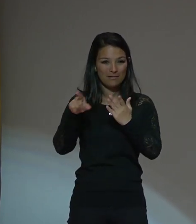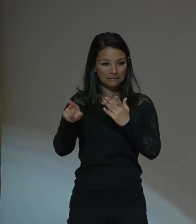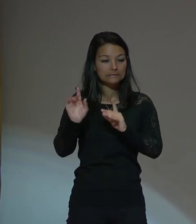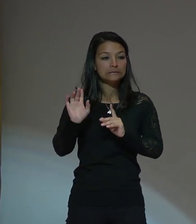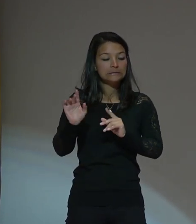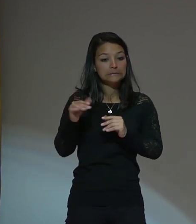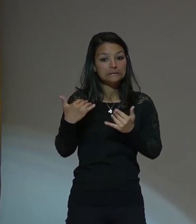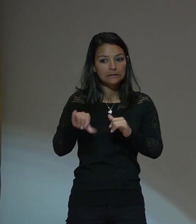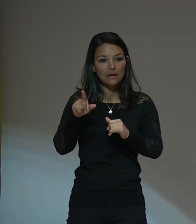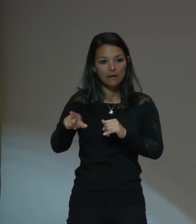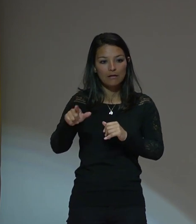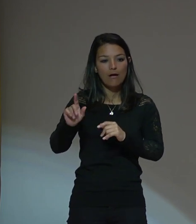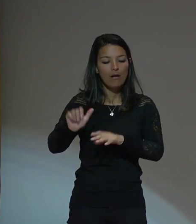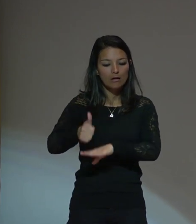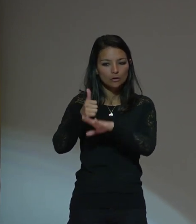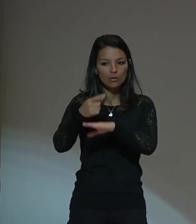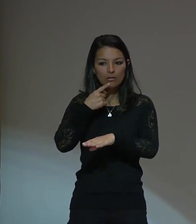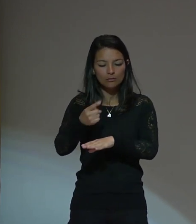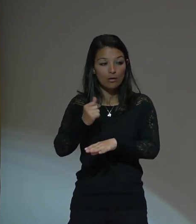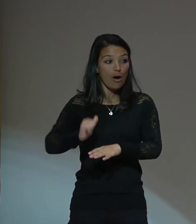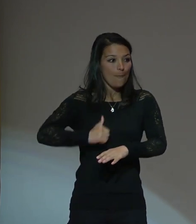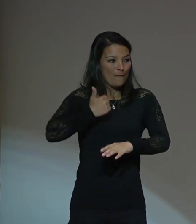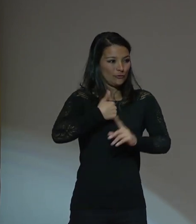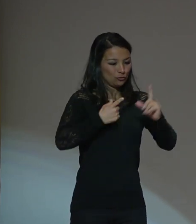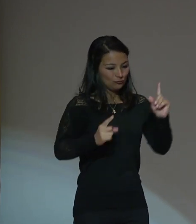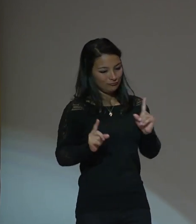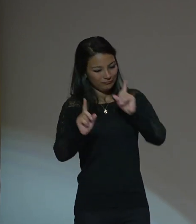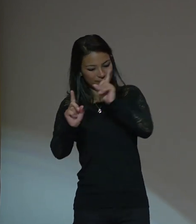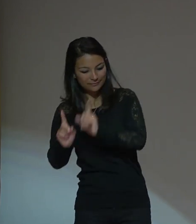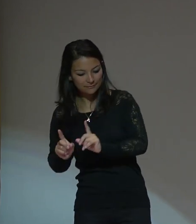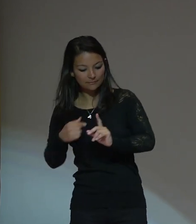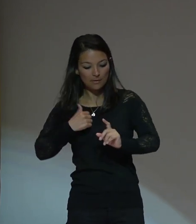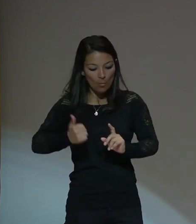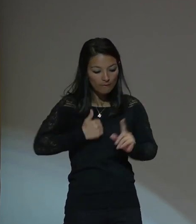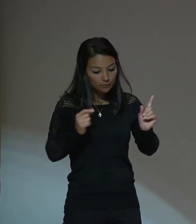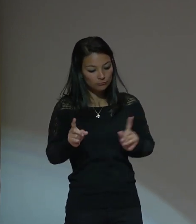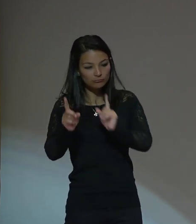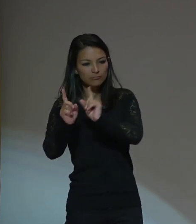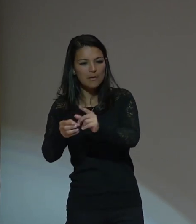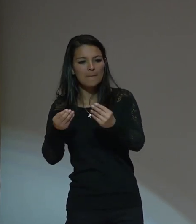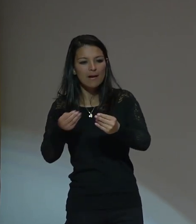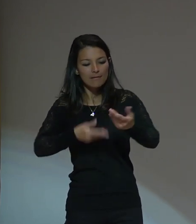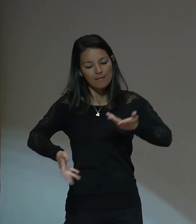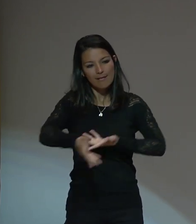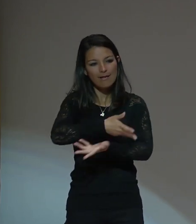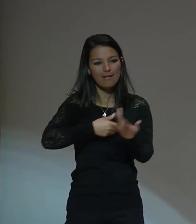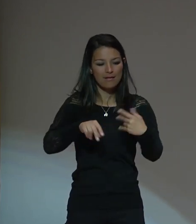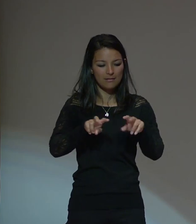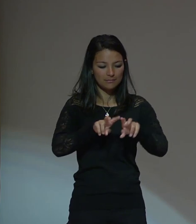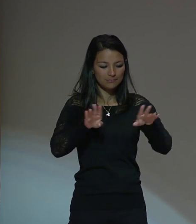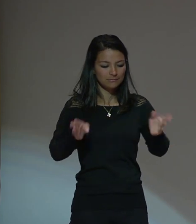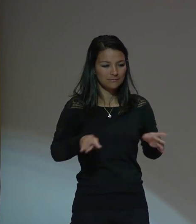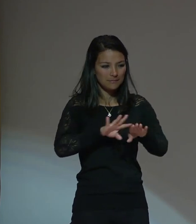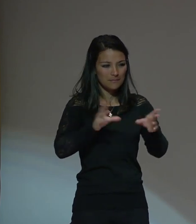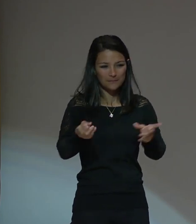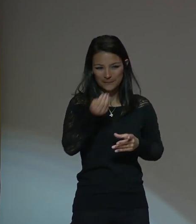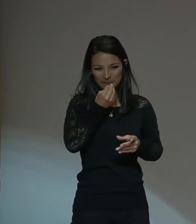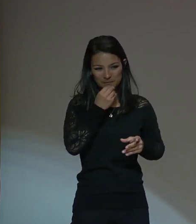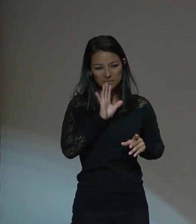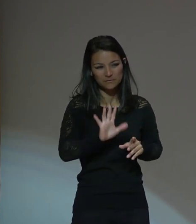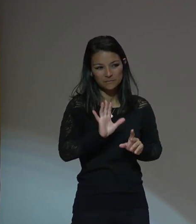aprovechó mi visita para ofrecer una cena en la Plaza Central